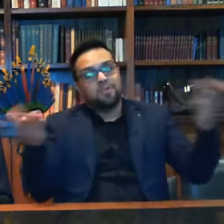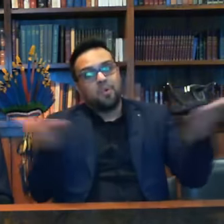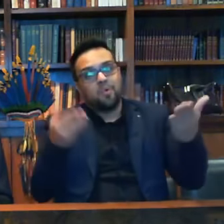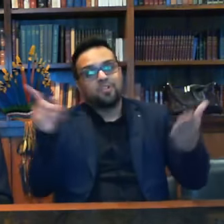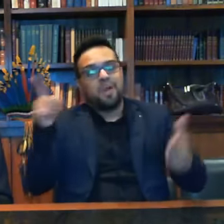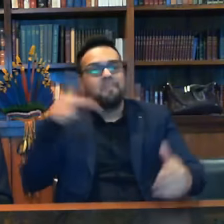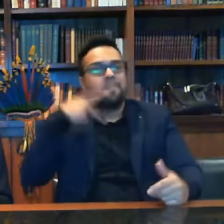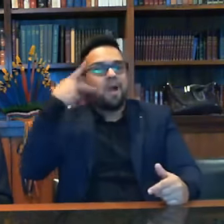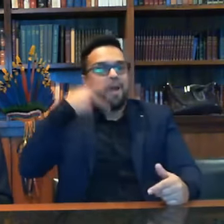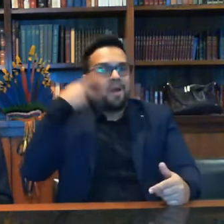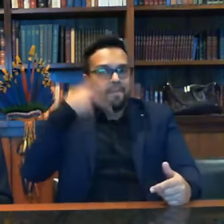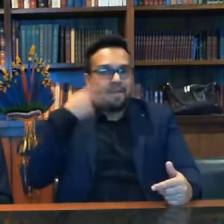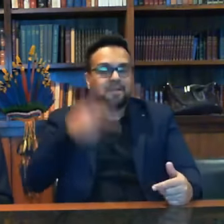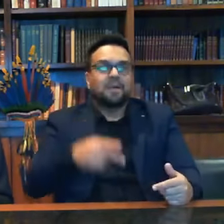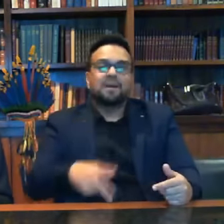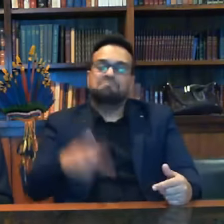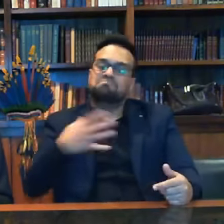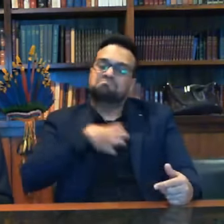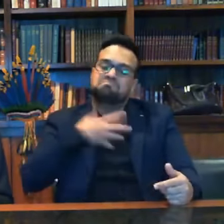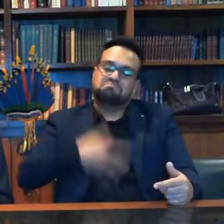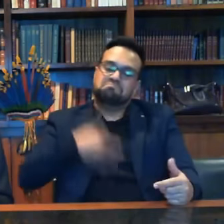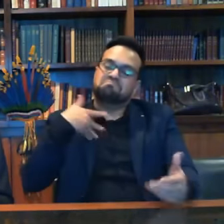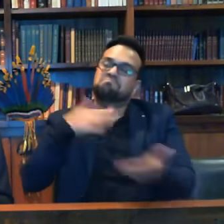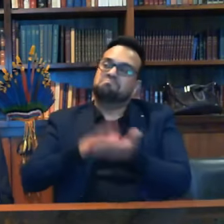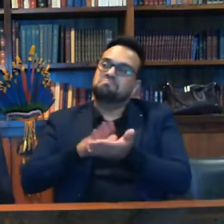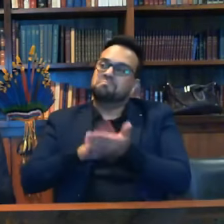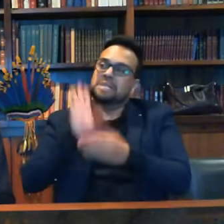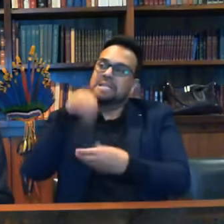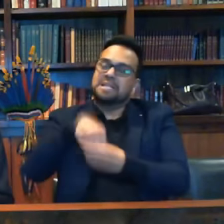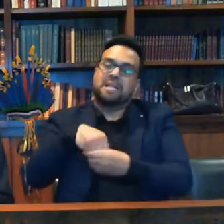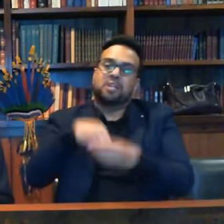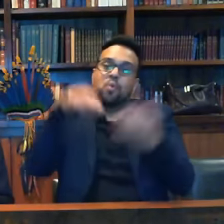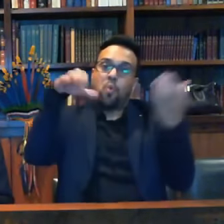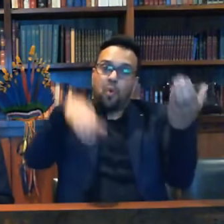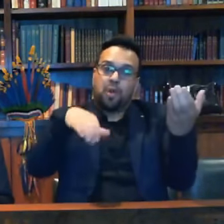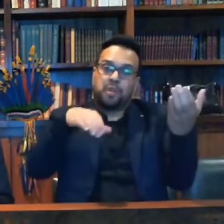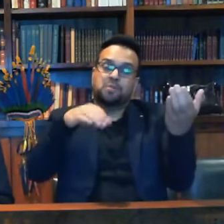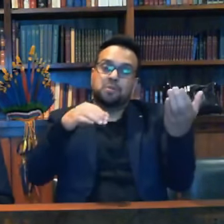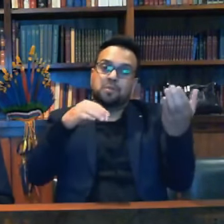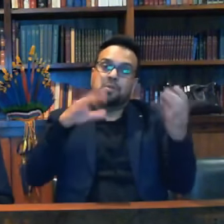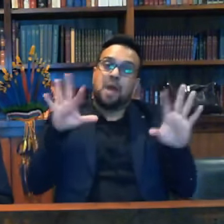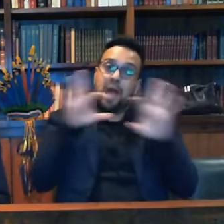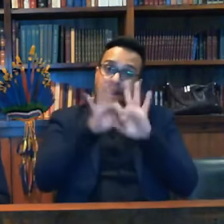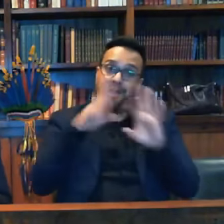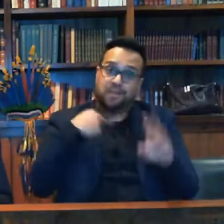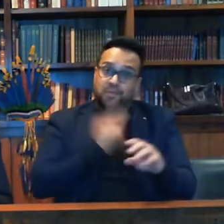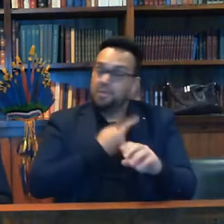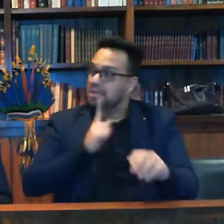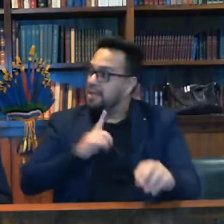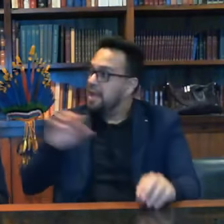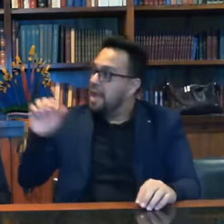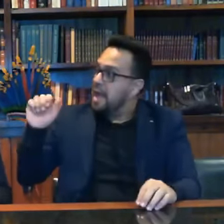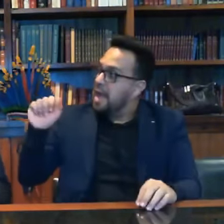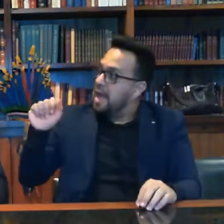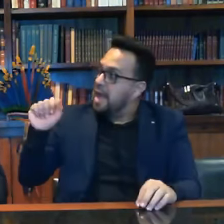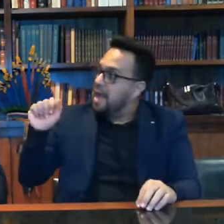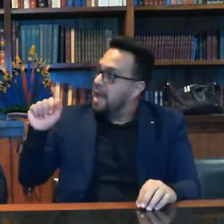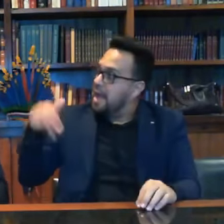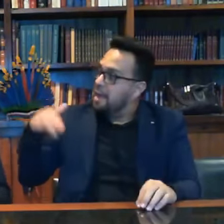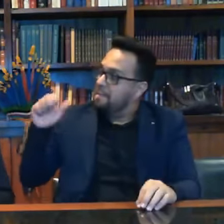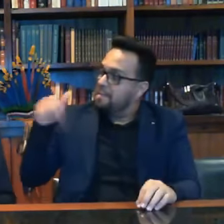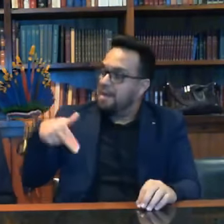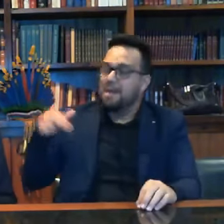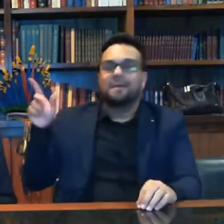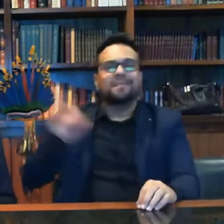parlamentar que nos orgulha é dentro do congresso aliado a nós tem mais alguém da academia aqui o Cid não pode contar não vale